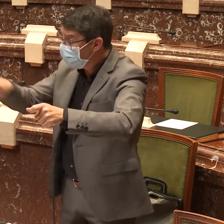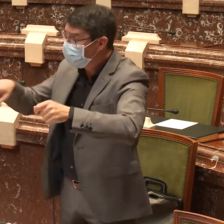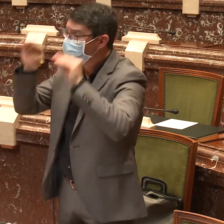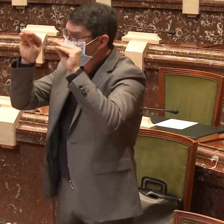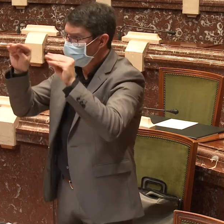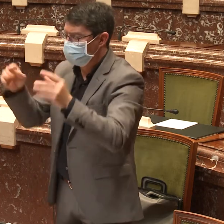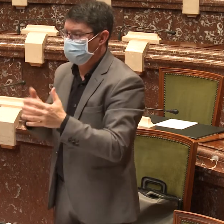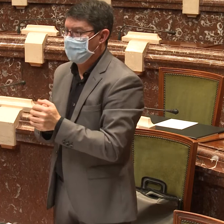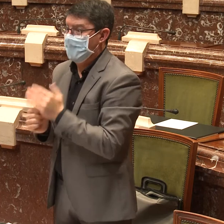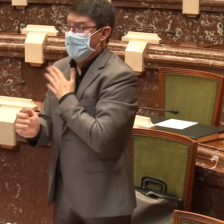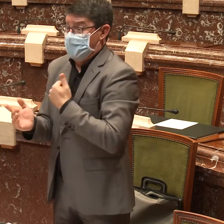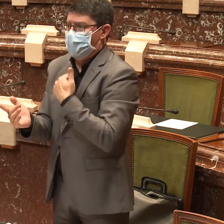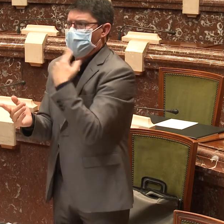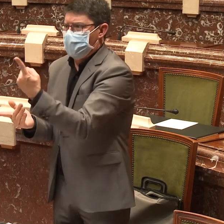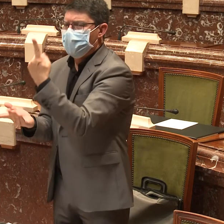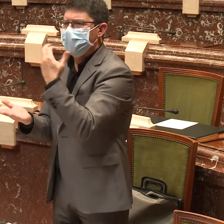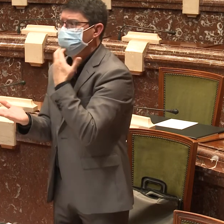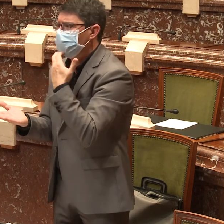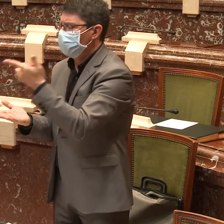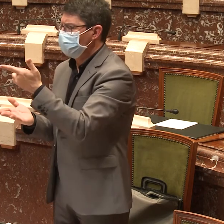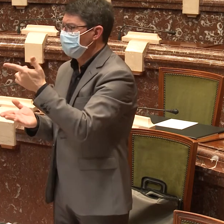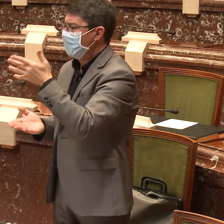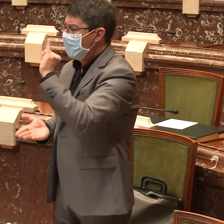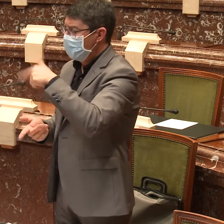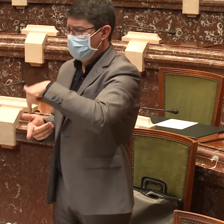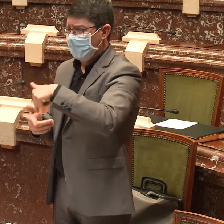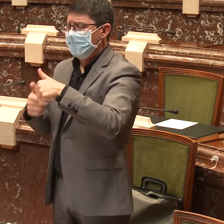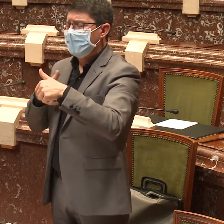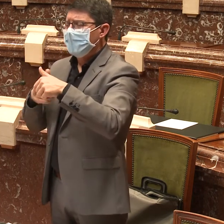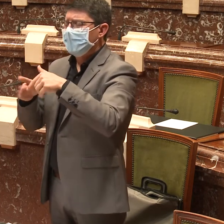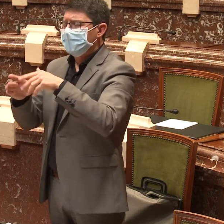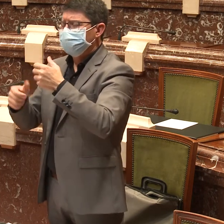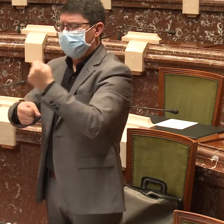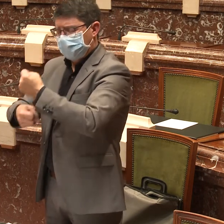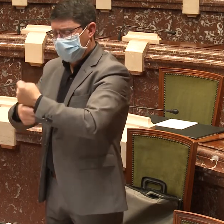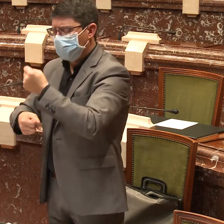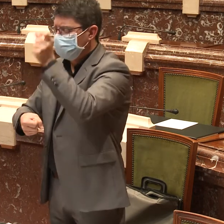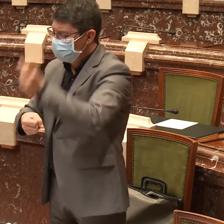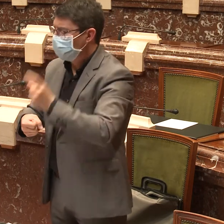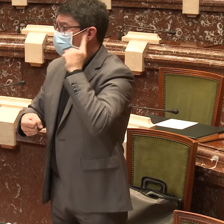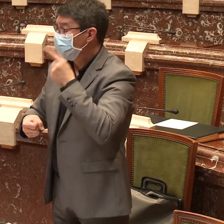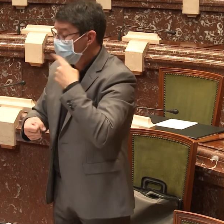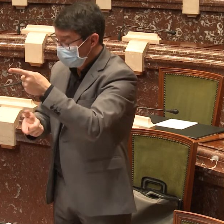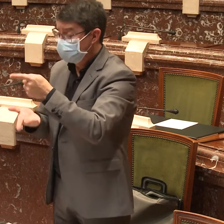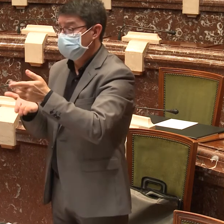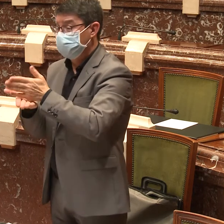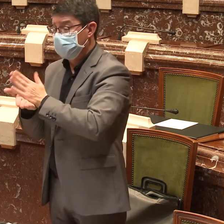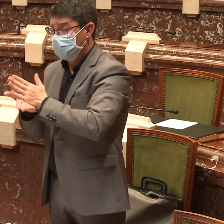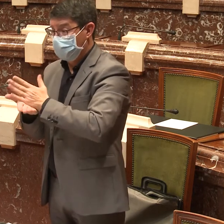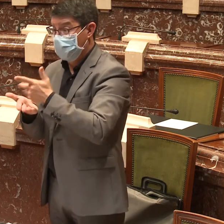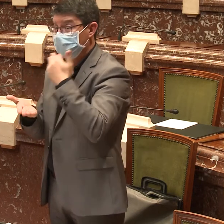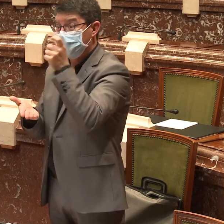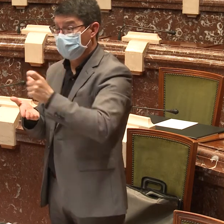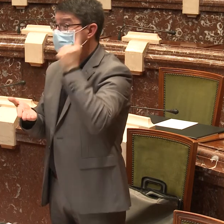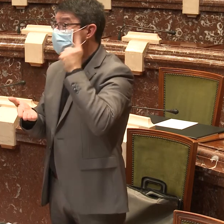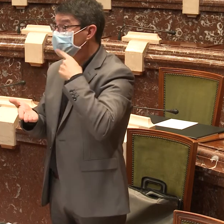la tercera edad adaptadas al colectivo de personas sordas mayores con inclusión de personal de atención